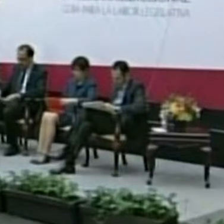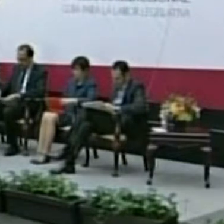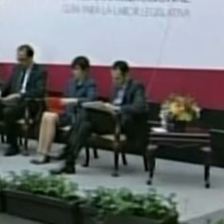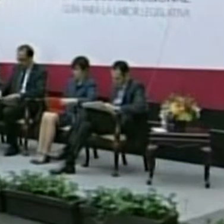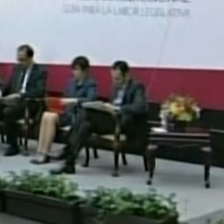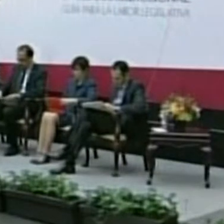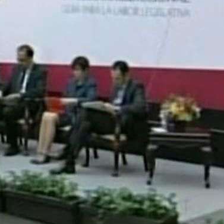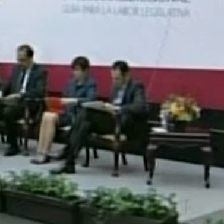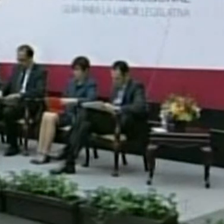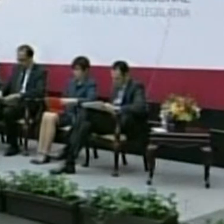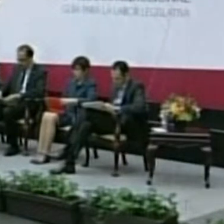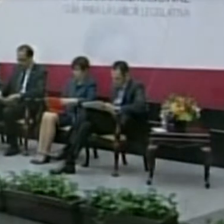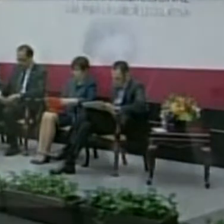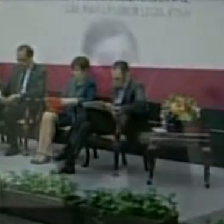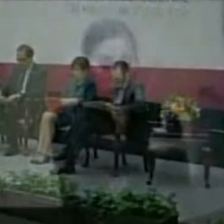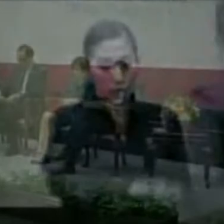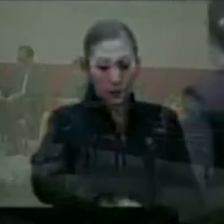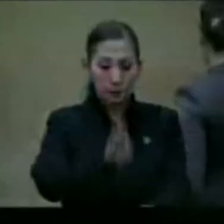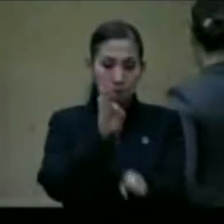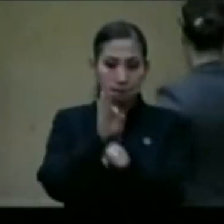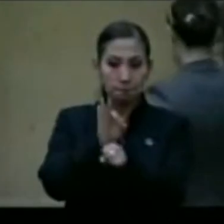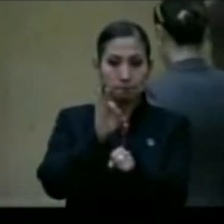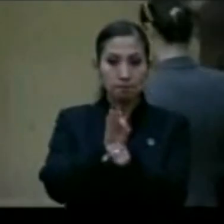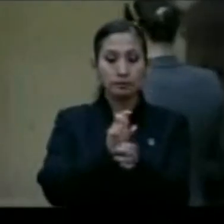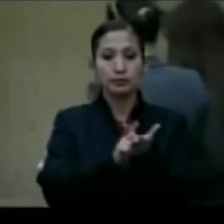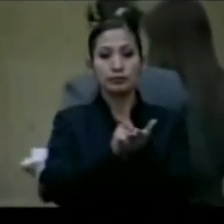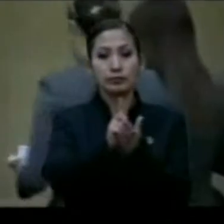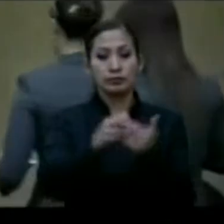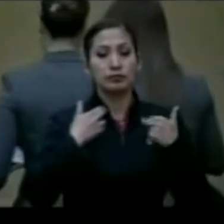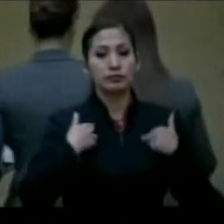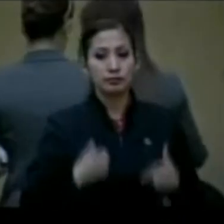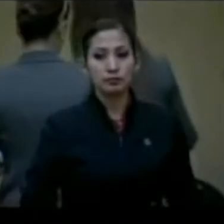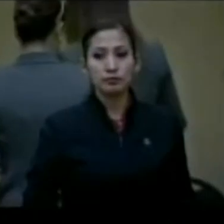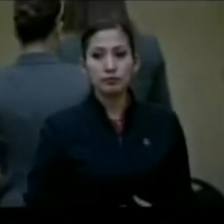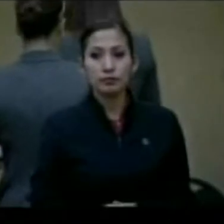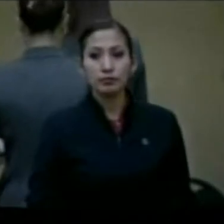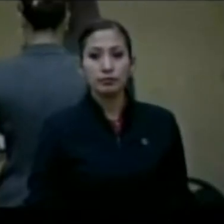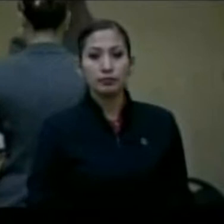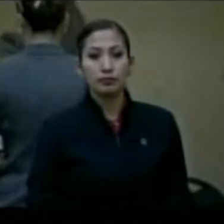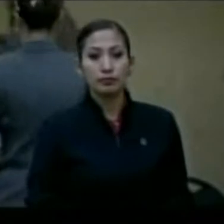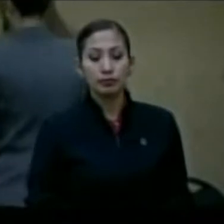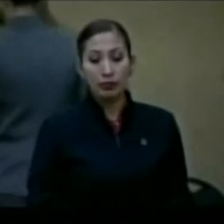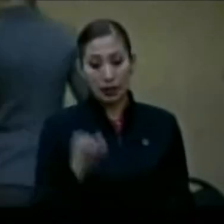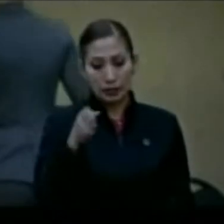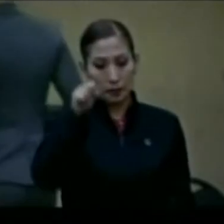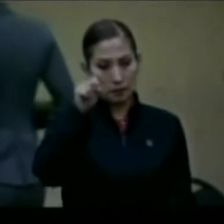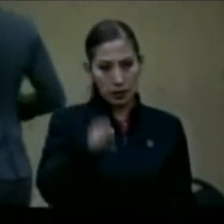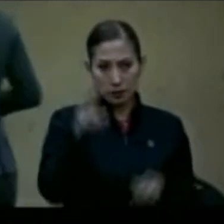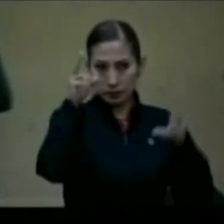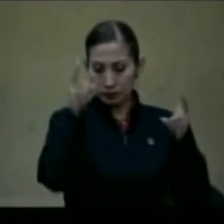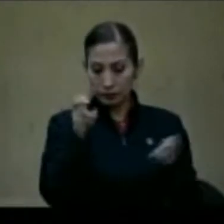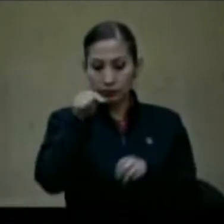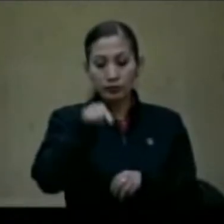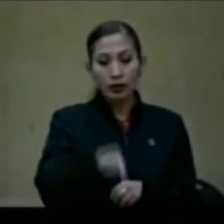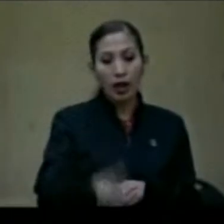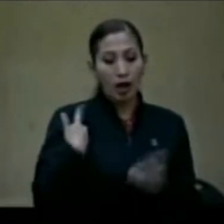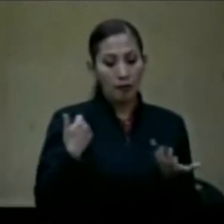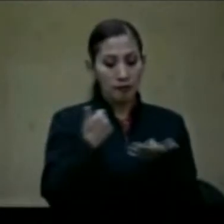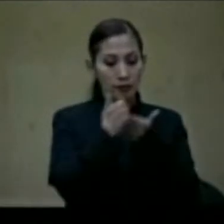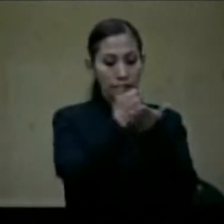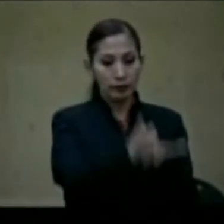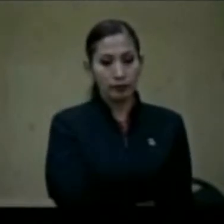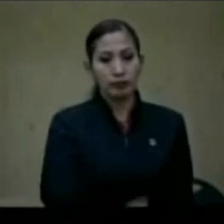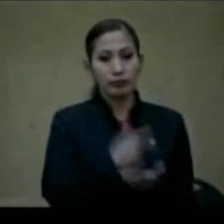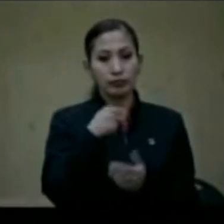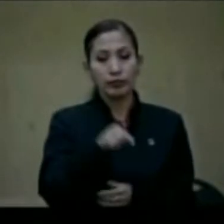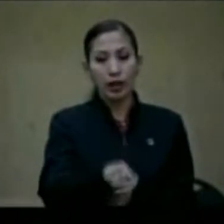Judicial de la Federación de proteger los derechos humanos. En ese mismo sentido, la colaboración